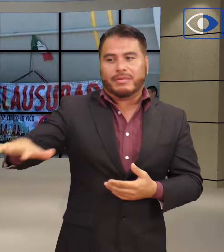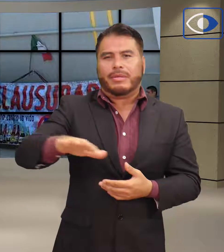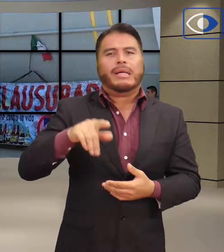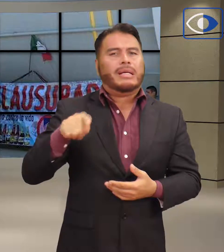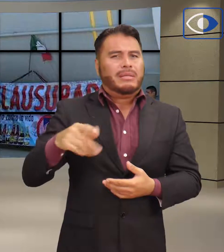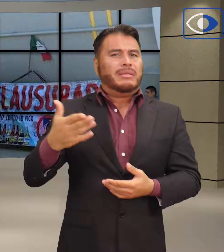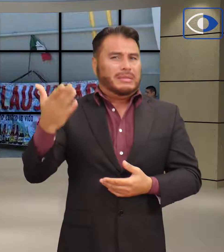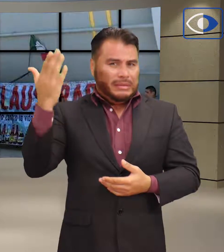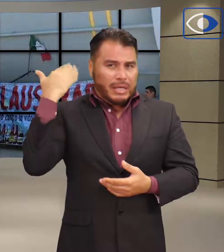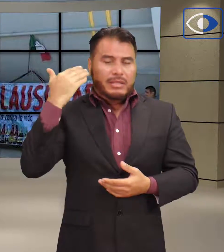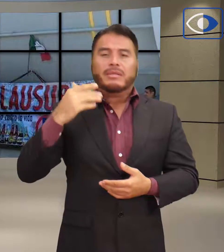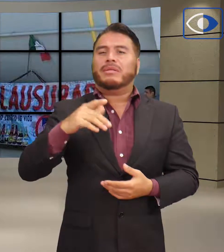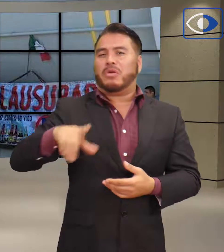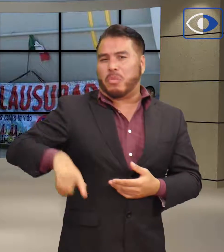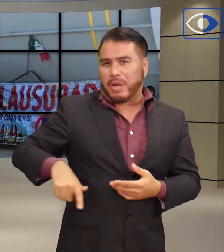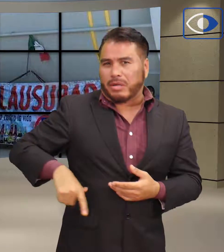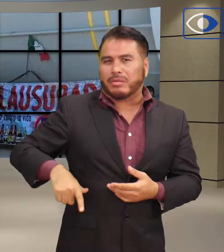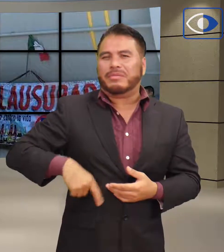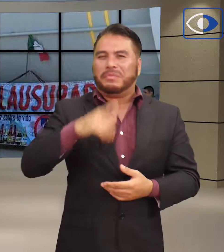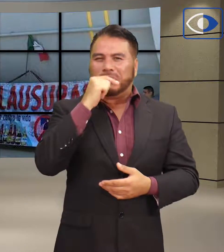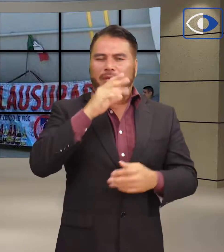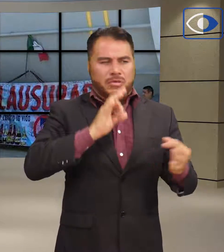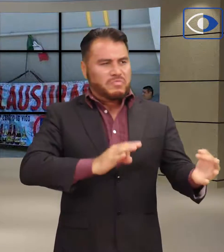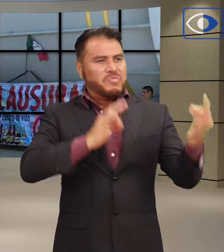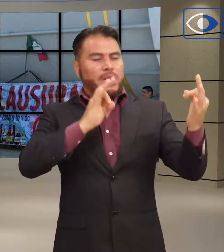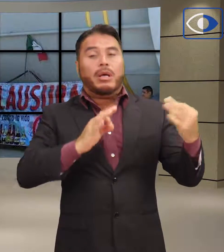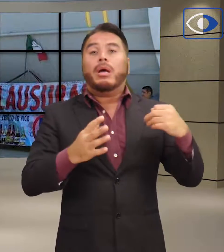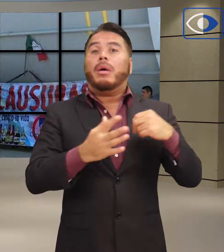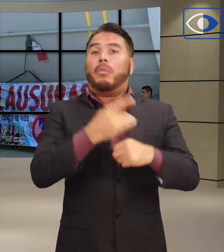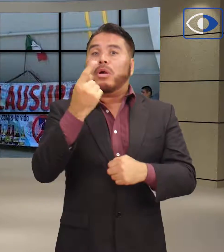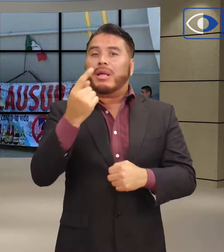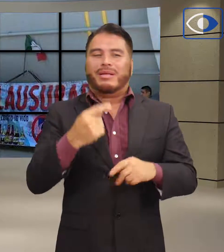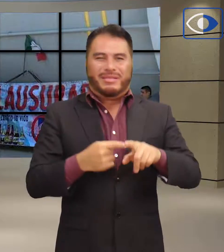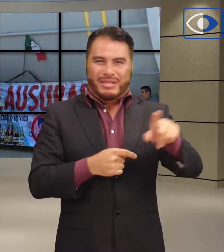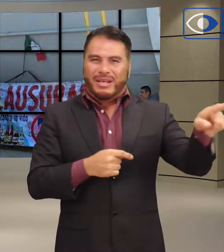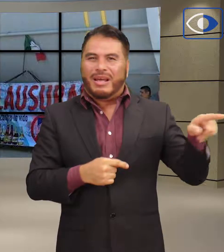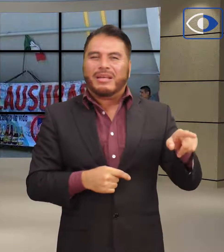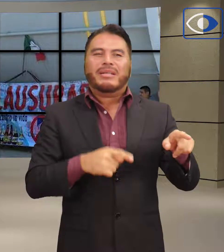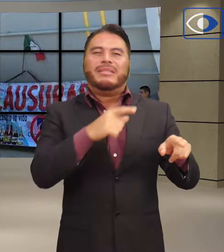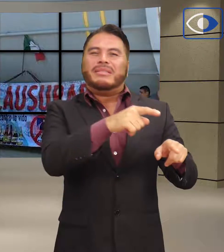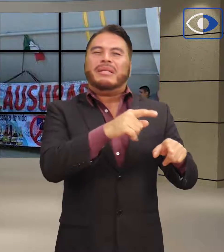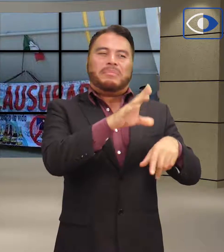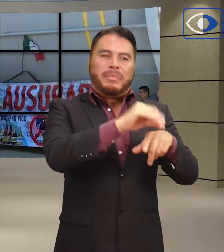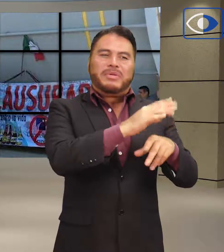con autoridades del gobierno, ya que se oponían a la construcción de una cervecería de Estados Unidos,